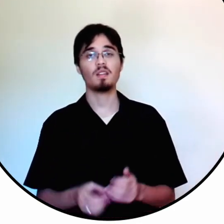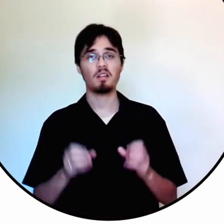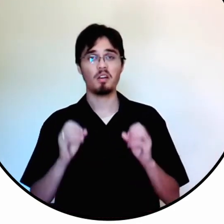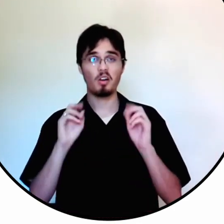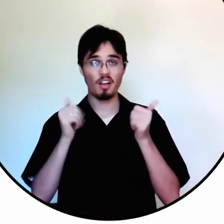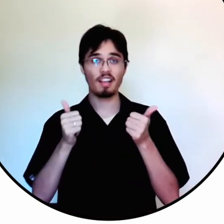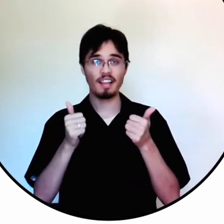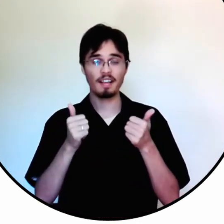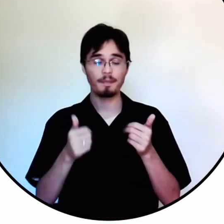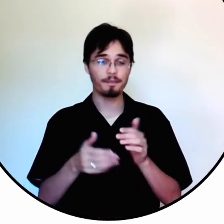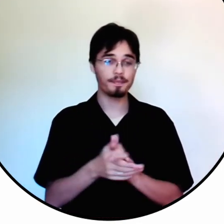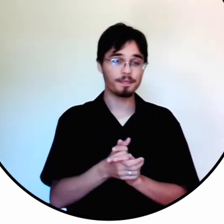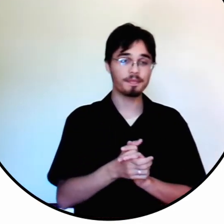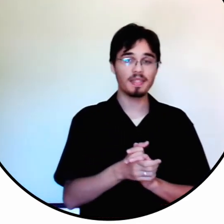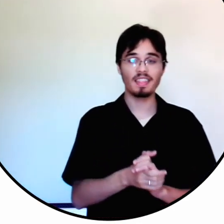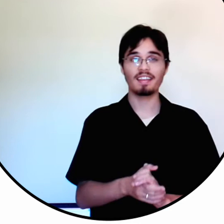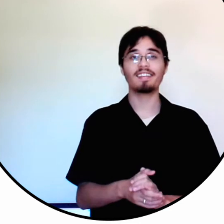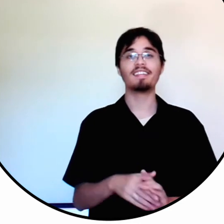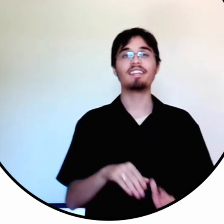Ok?